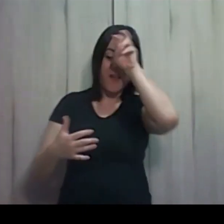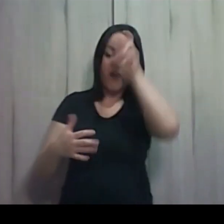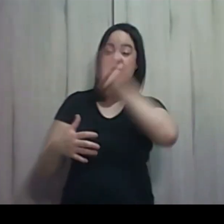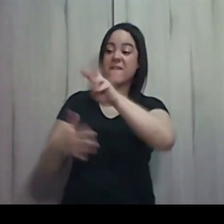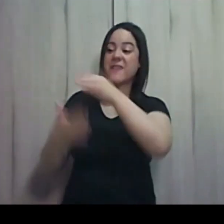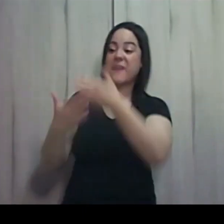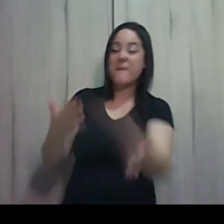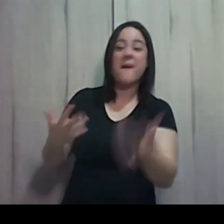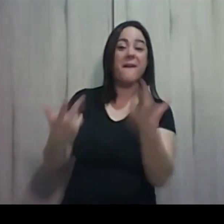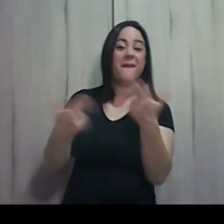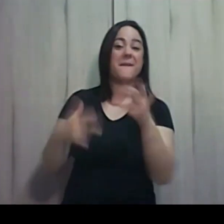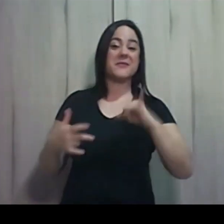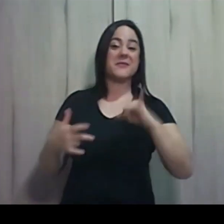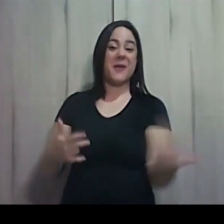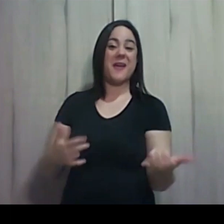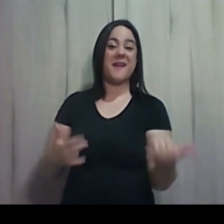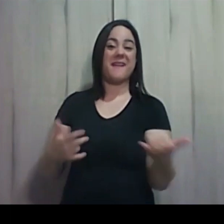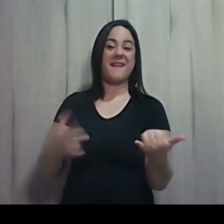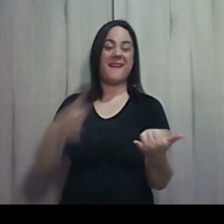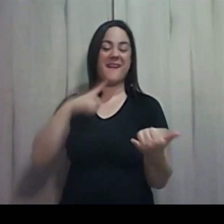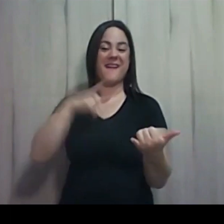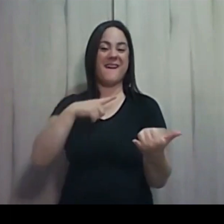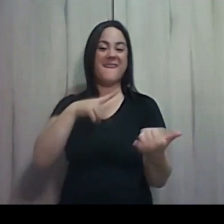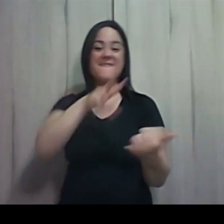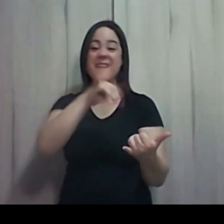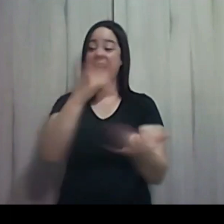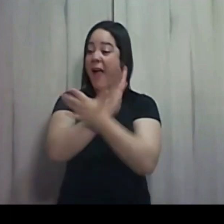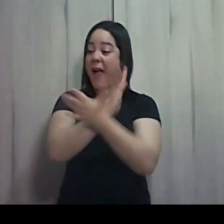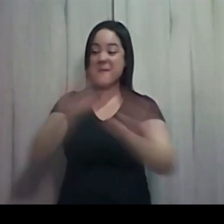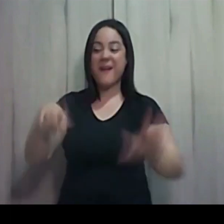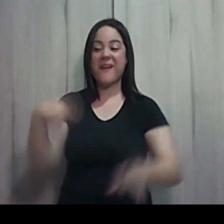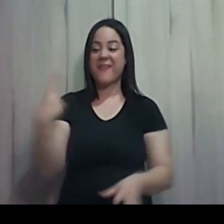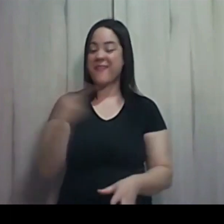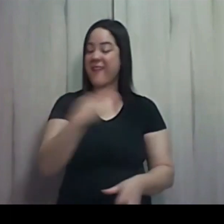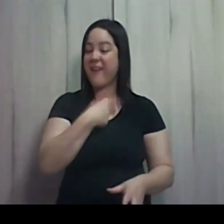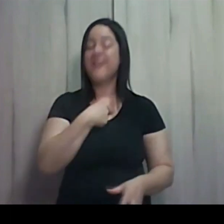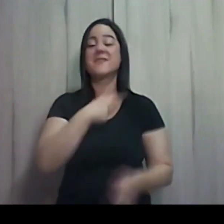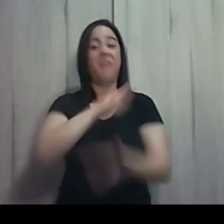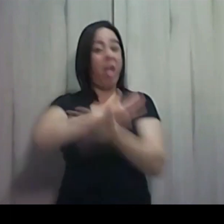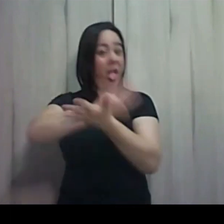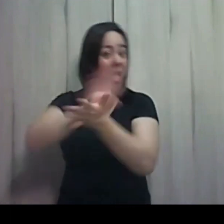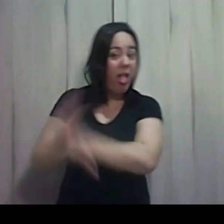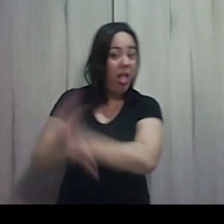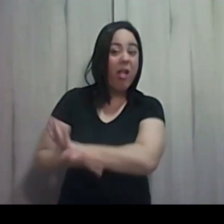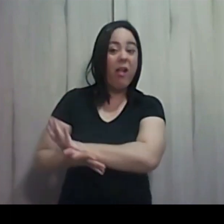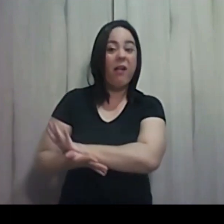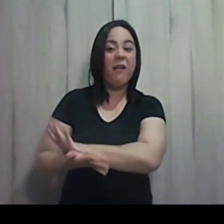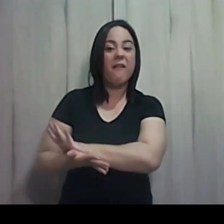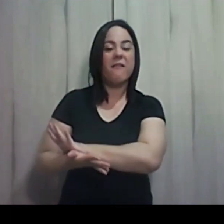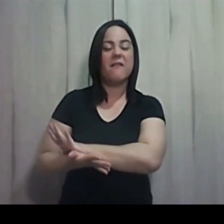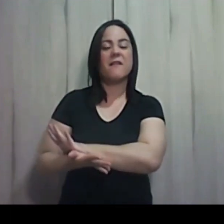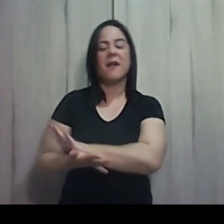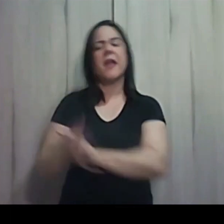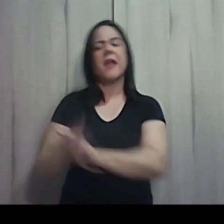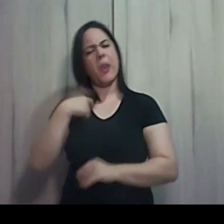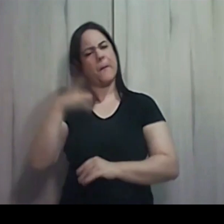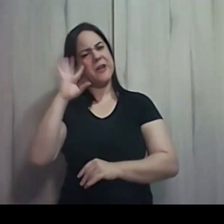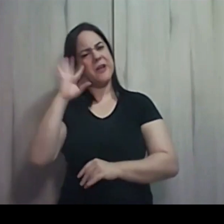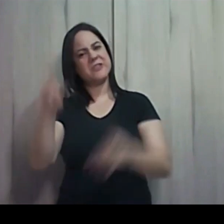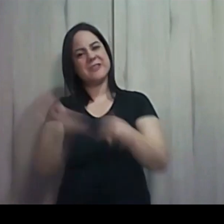Vai acabar com a gente. Não vai sobrar nada. Eu fico imaginando também que muitos hebreus conversando nas